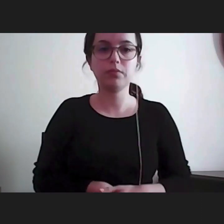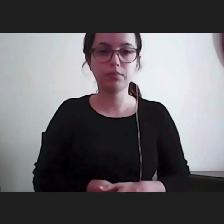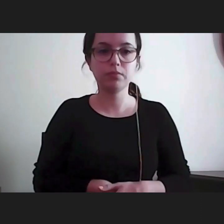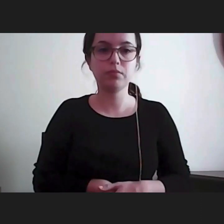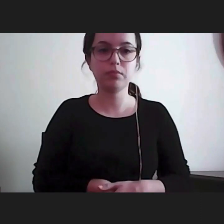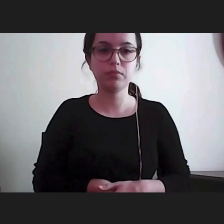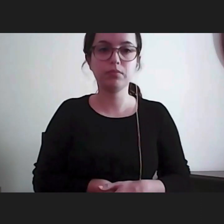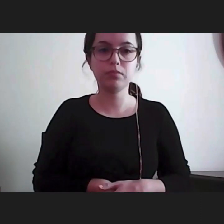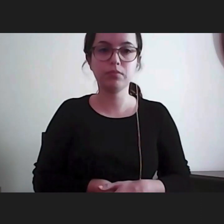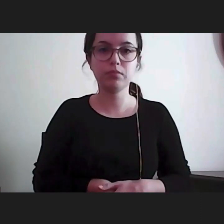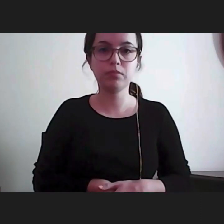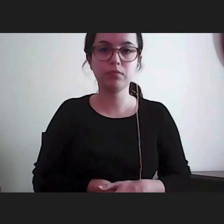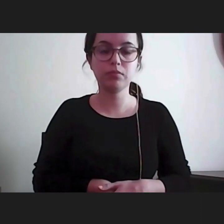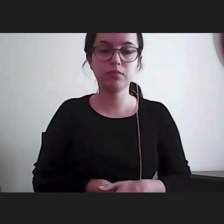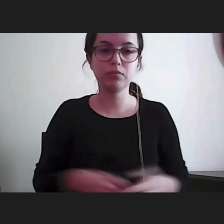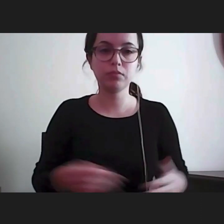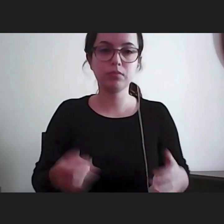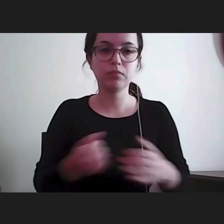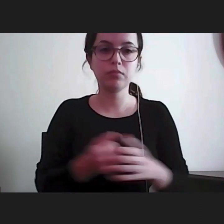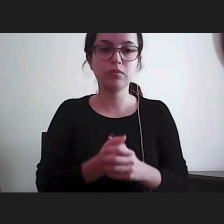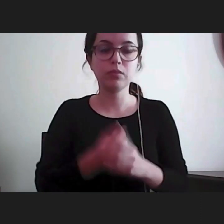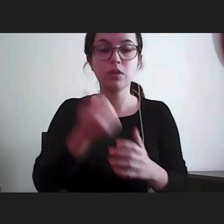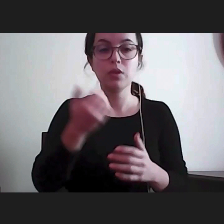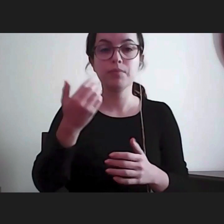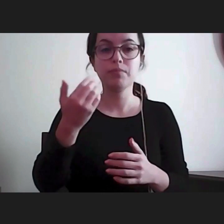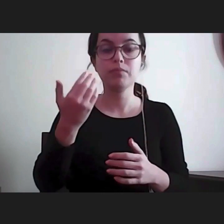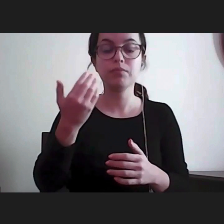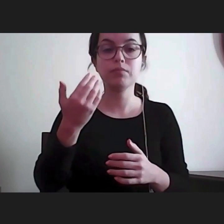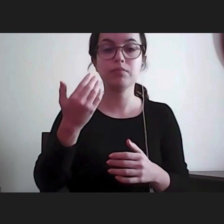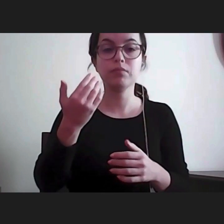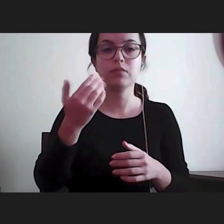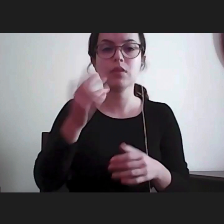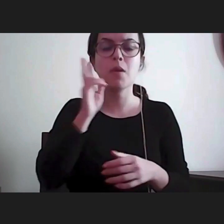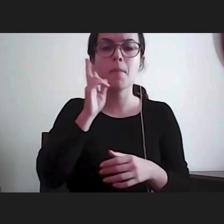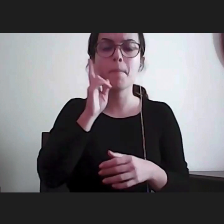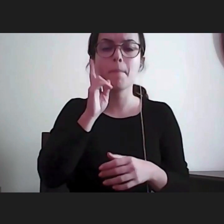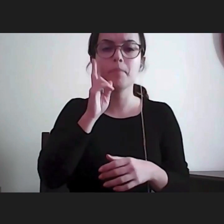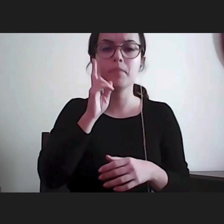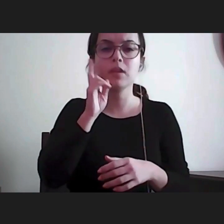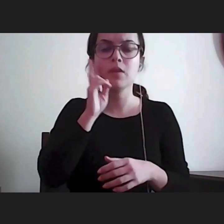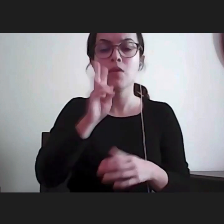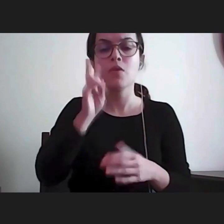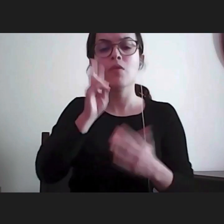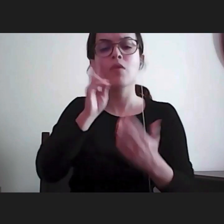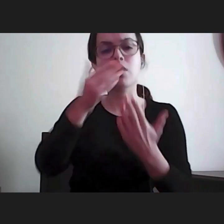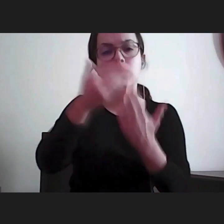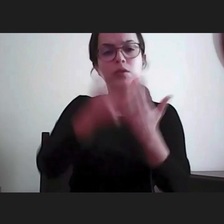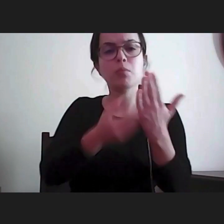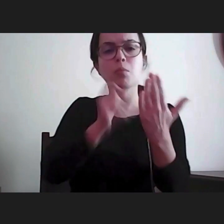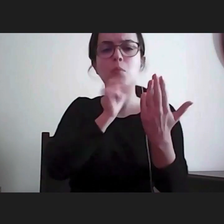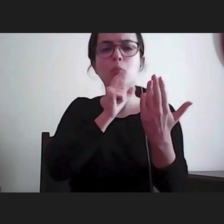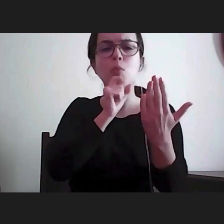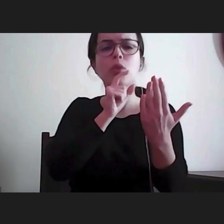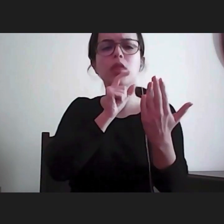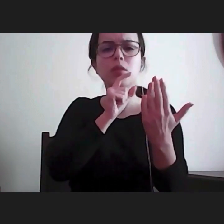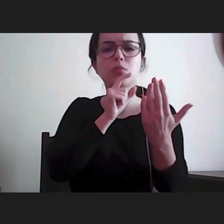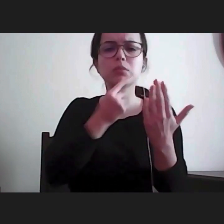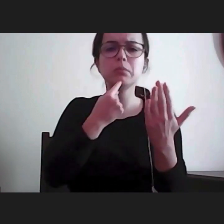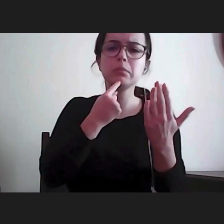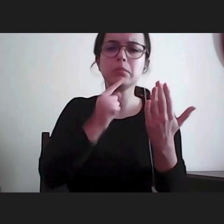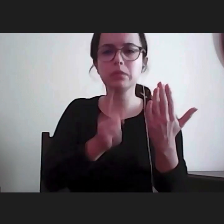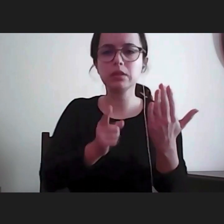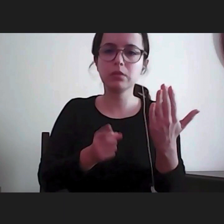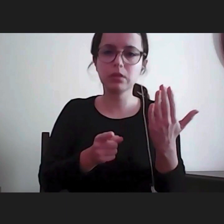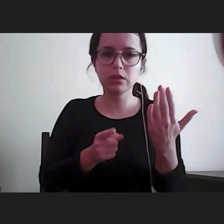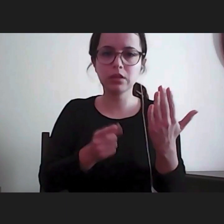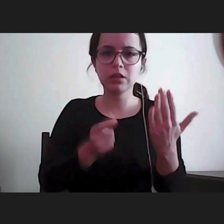constitucional do Provedor de Justiça? O que é que vemos, olhando para a Constituição, que é que dali podemos retirar, quem